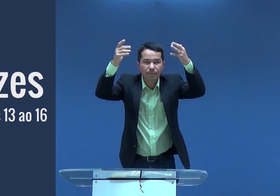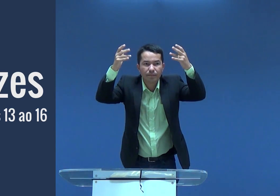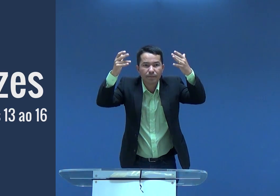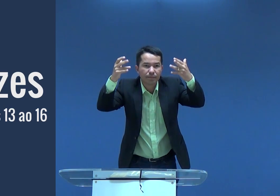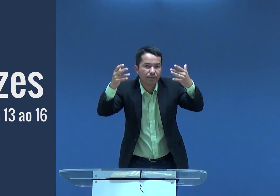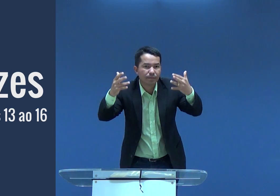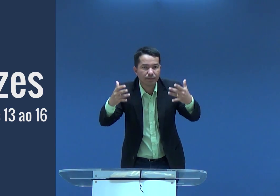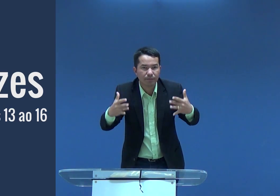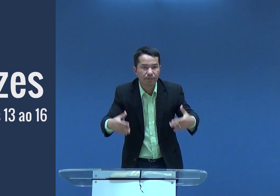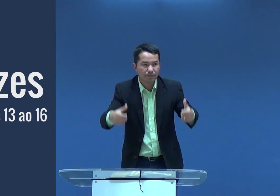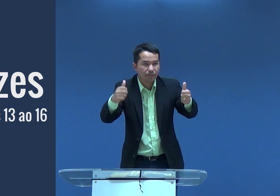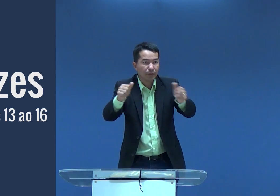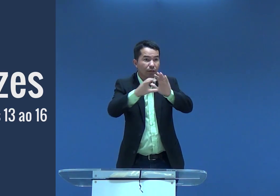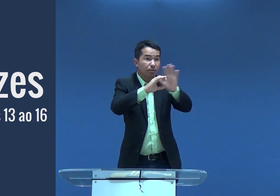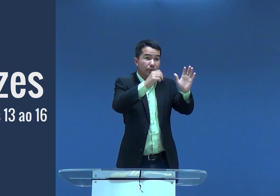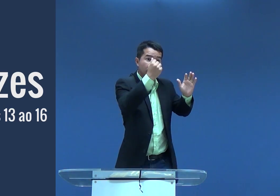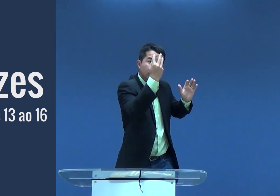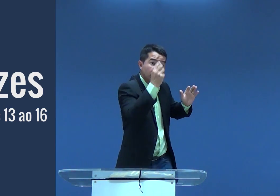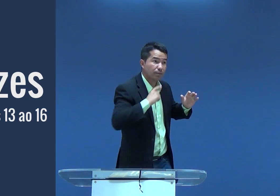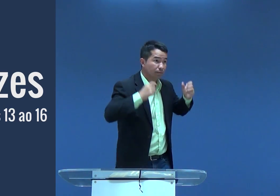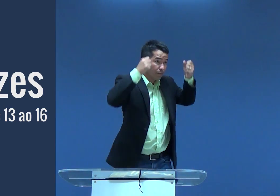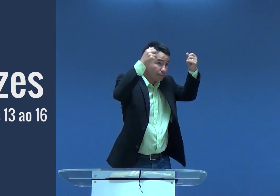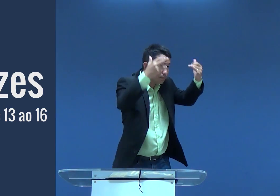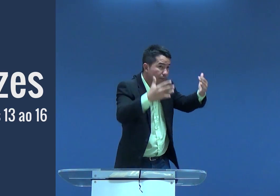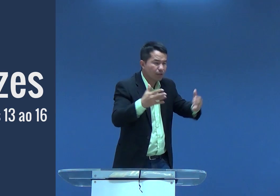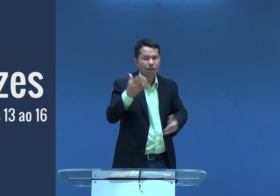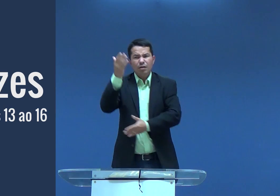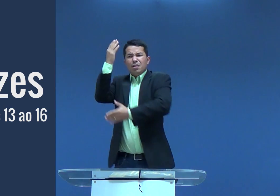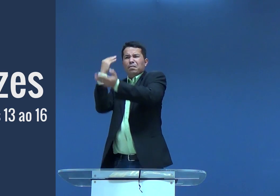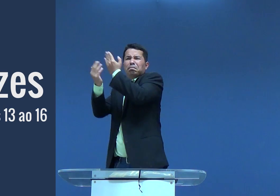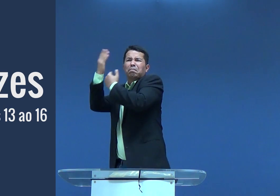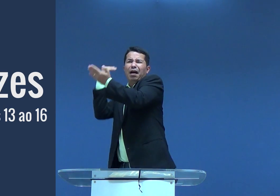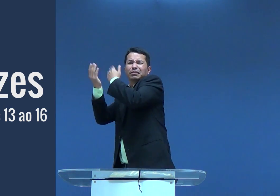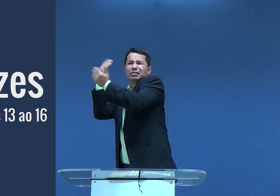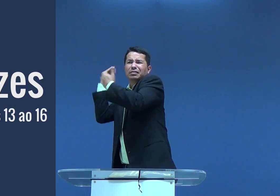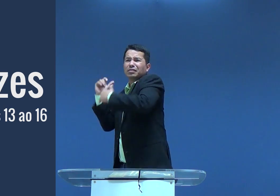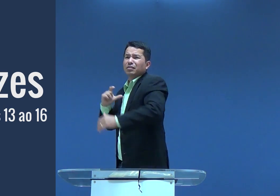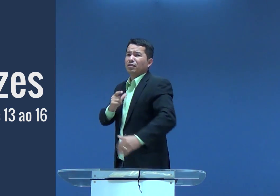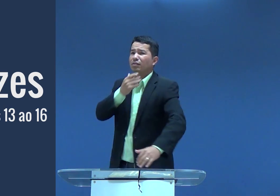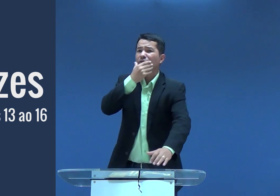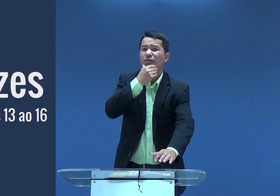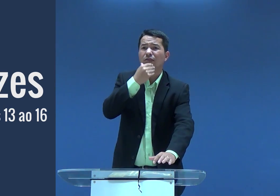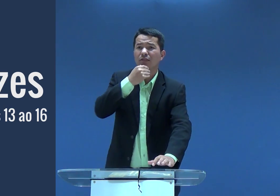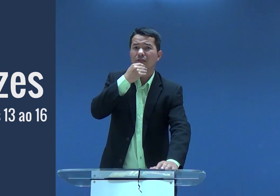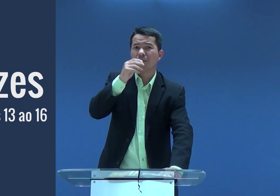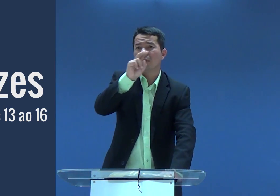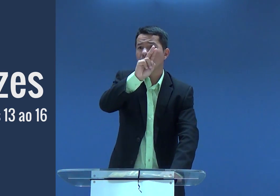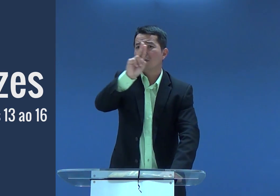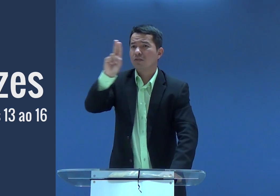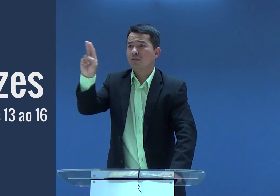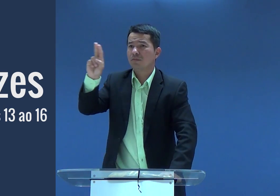A história ali, né? Nesses quatro capítulos explicam a história de ser um homem. Muito tempo atrás...